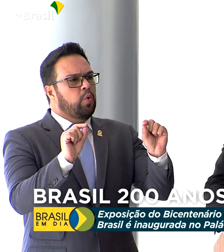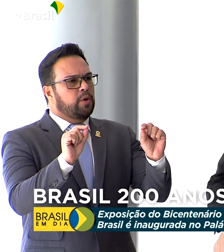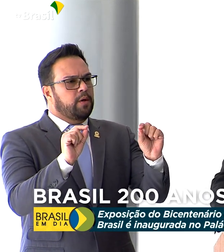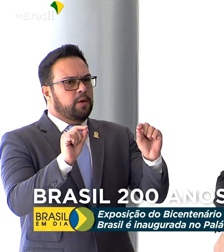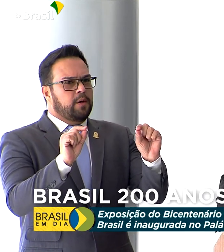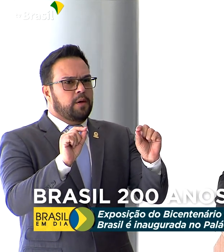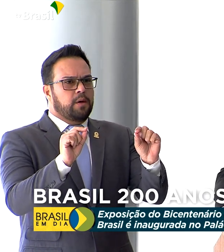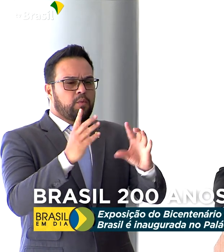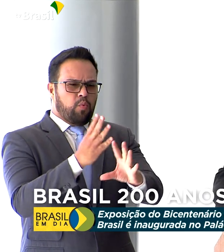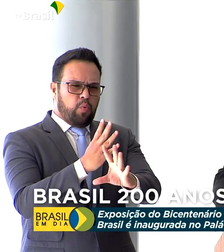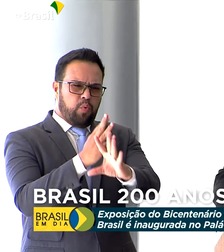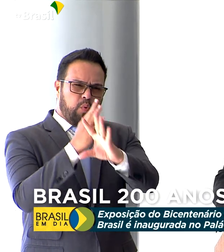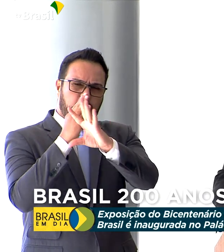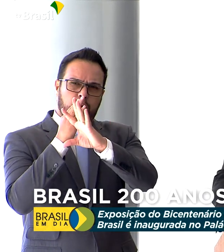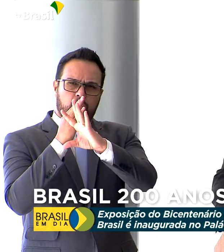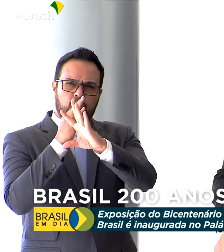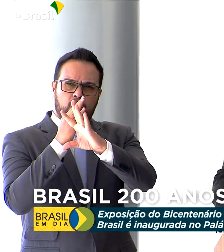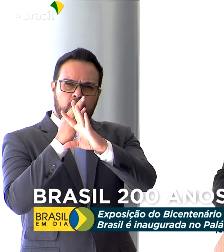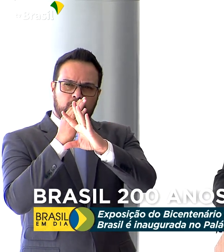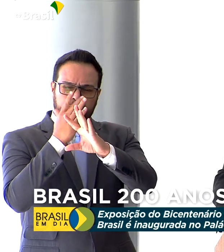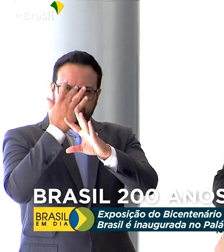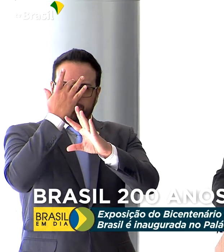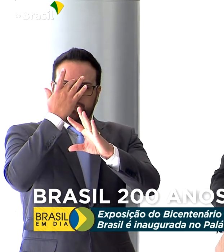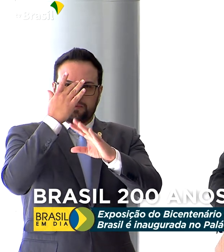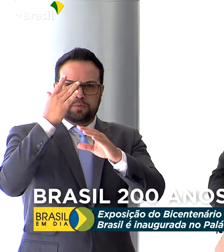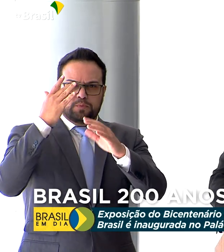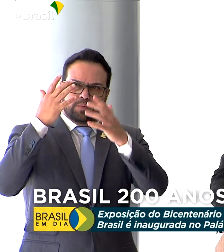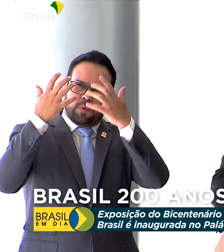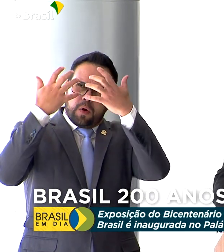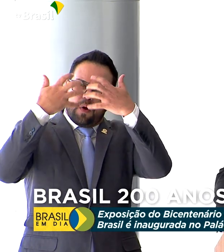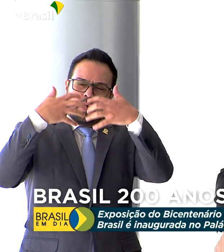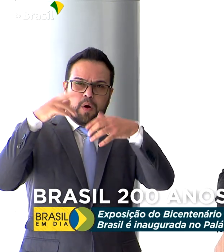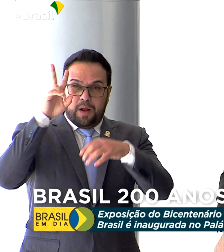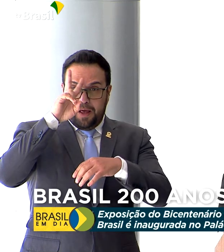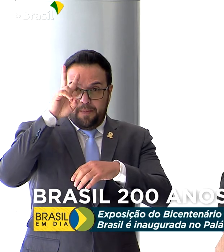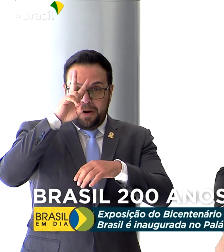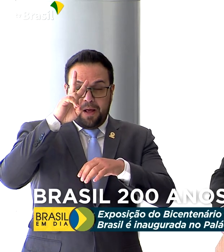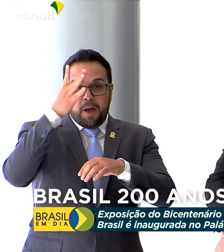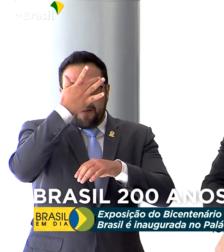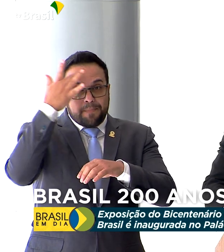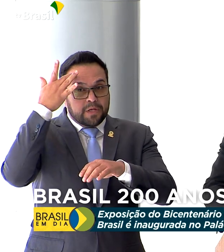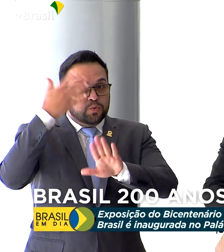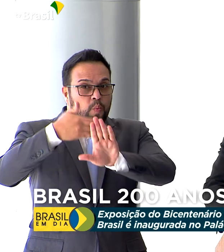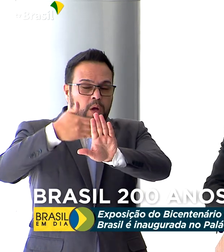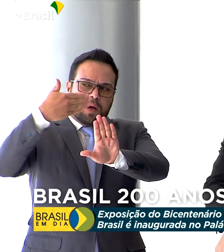nossas mentes o que os nossos antepassados fizeram por nós.